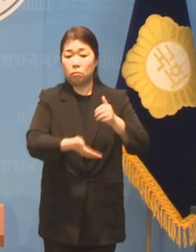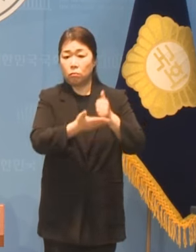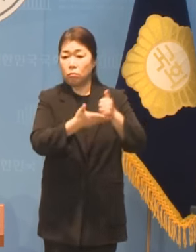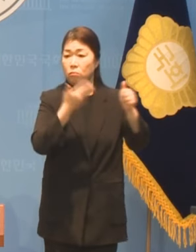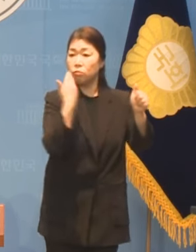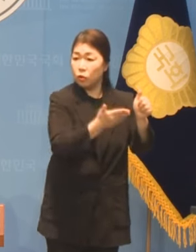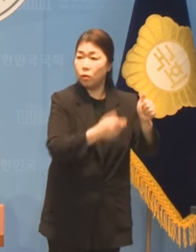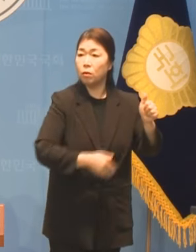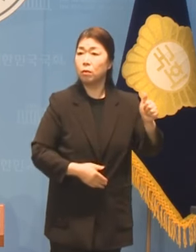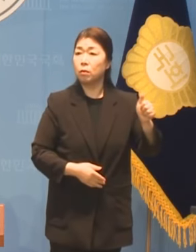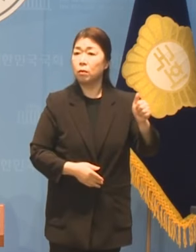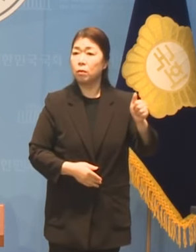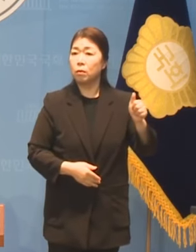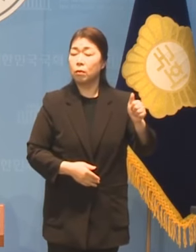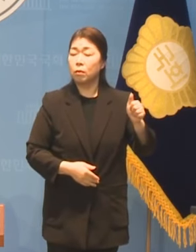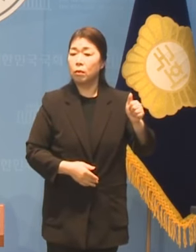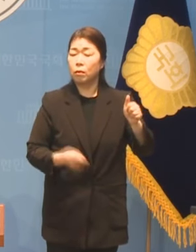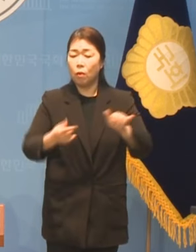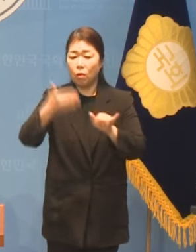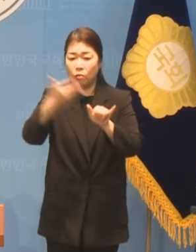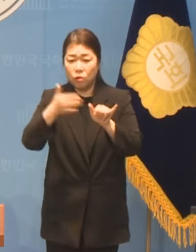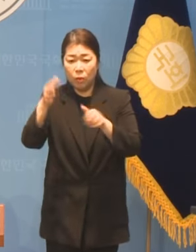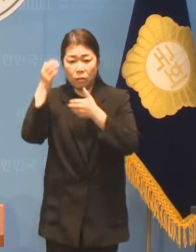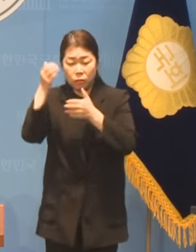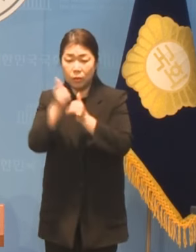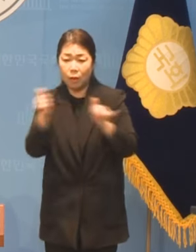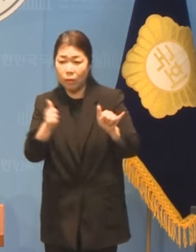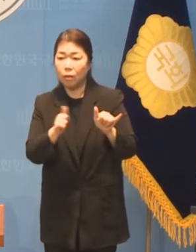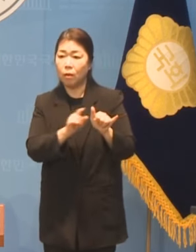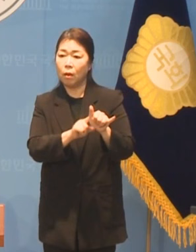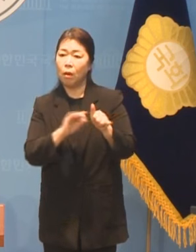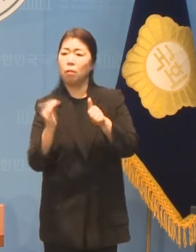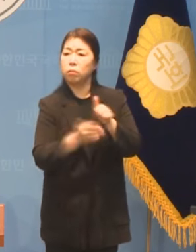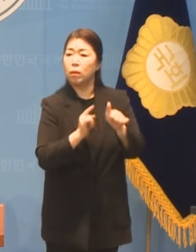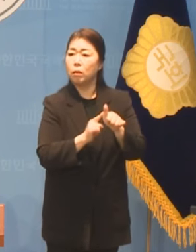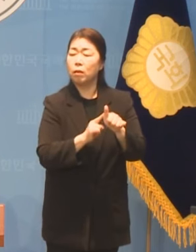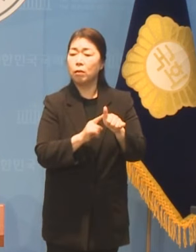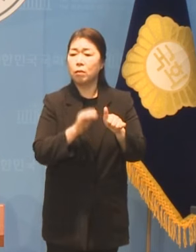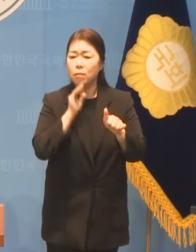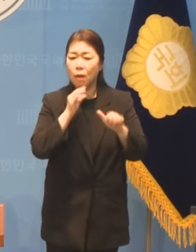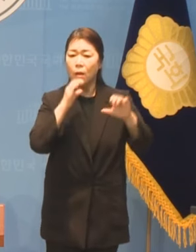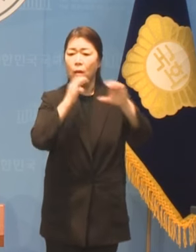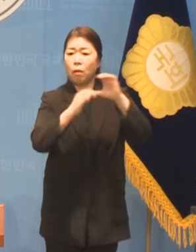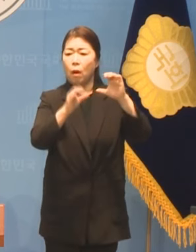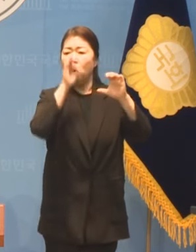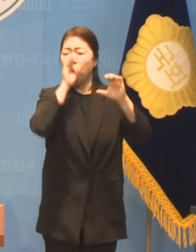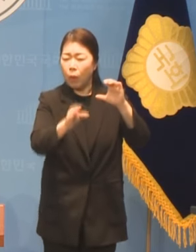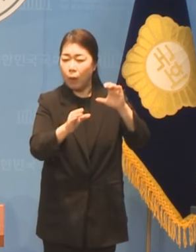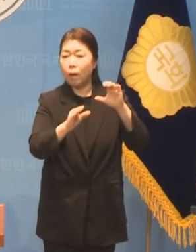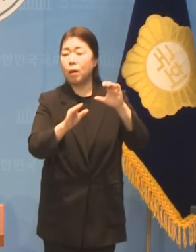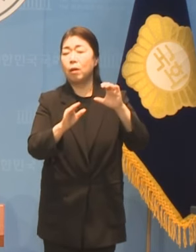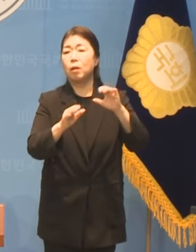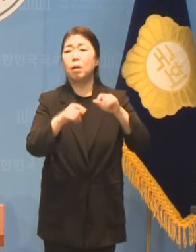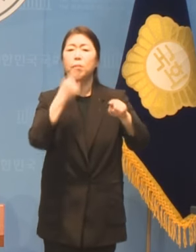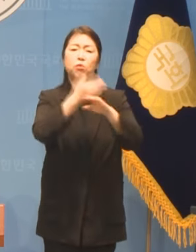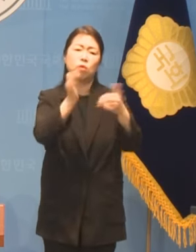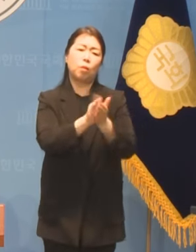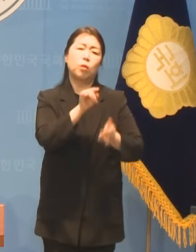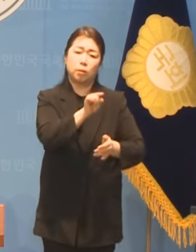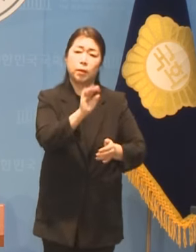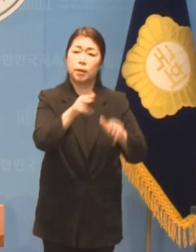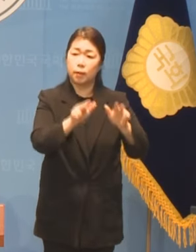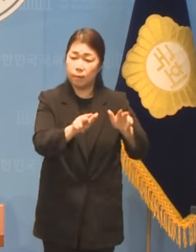눈과 귀가 가려져 어떤 말도 통하지 않는 불통 정당이 되어버렸습니다 민주당의